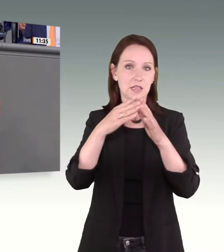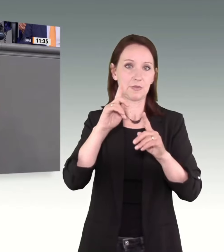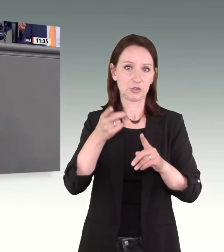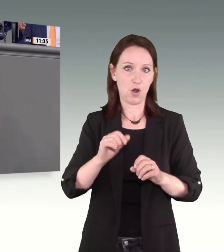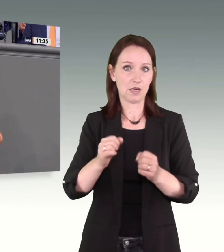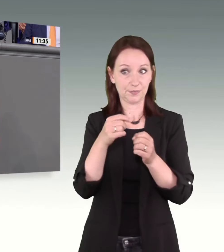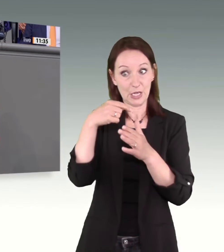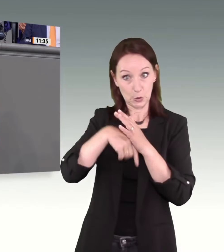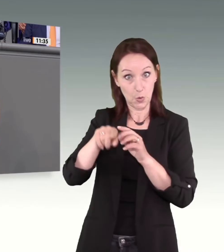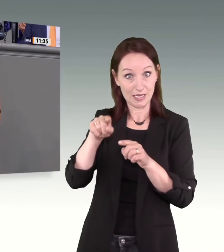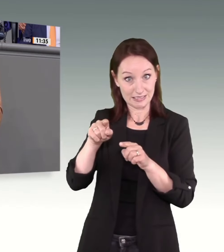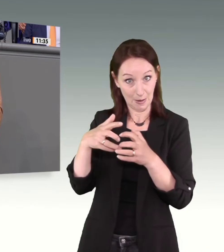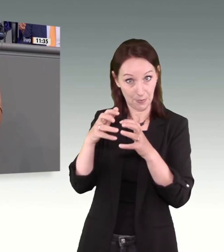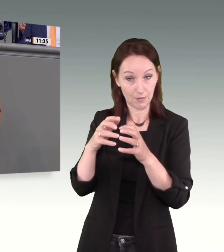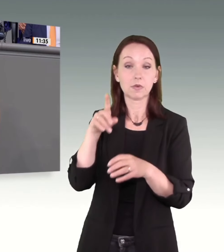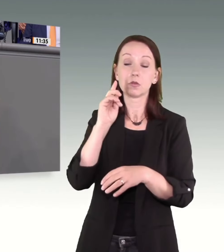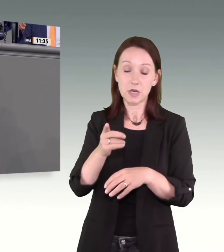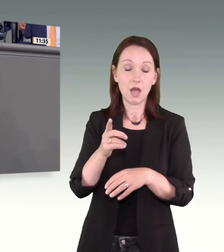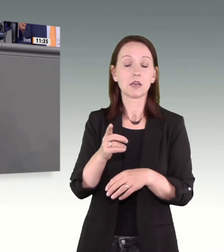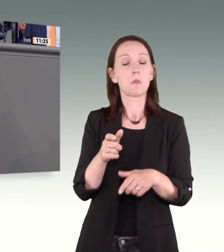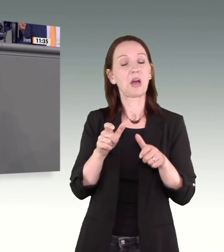sehr, sehr viele Schritte weiter voran.